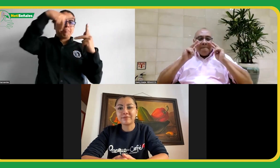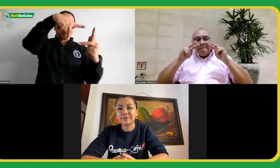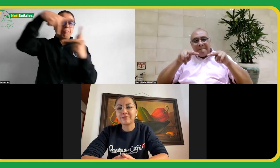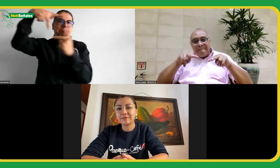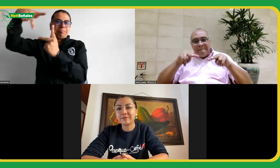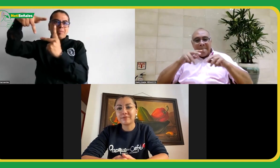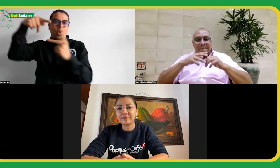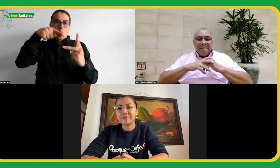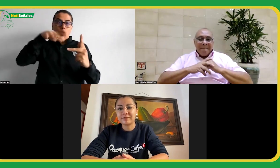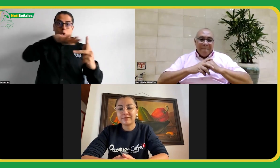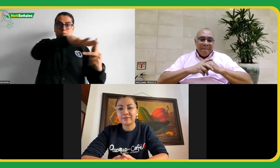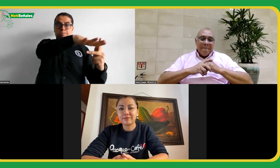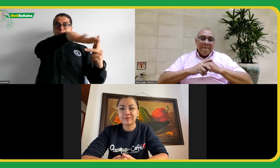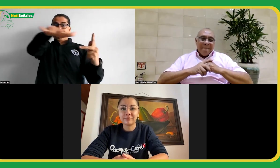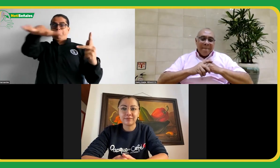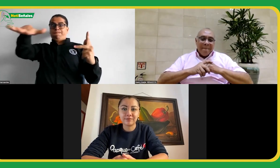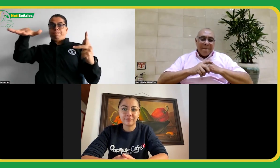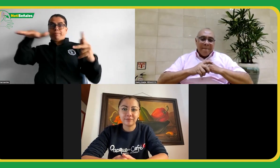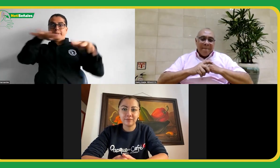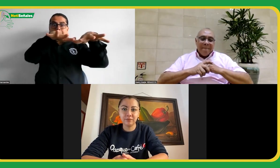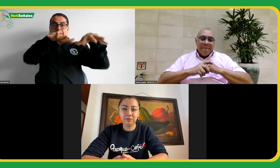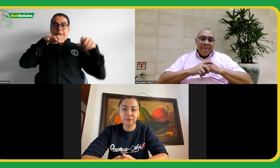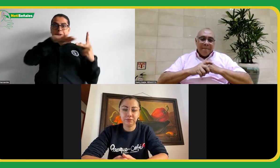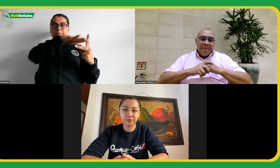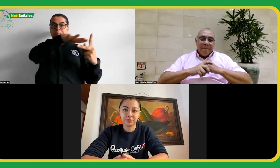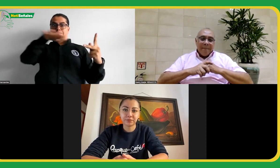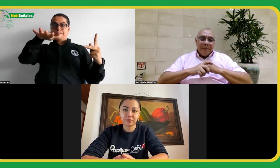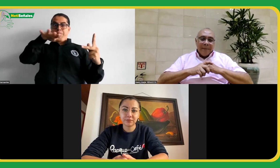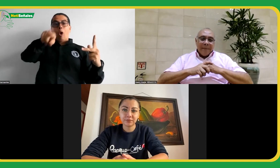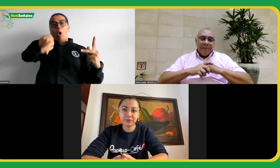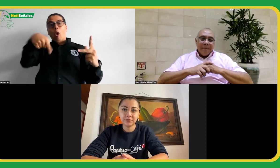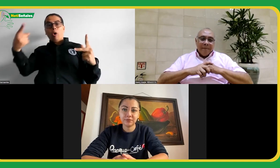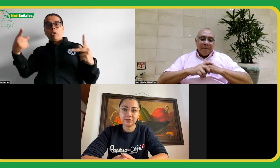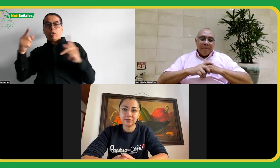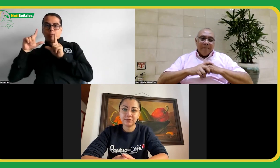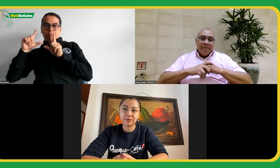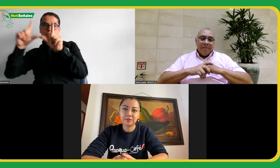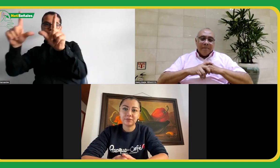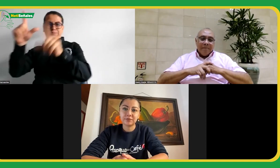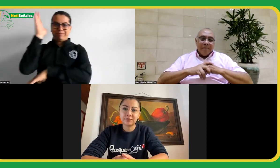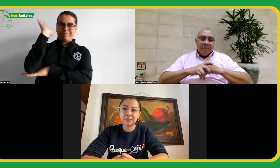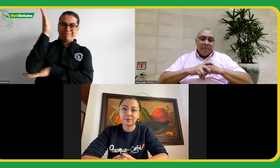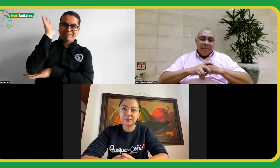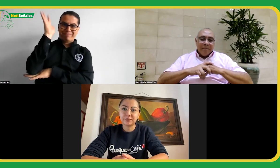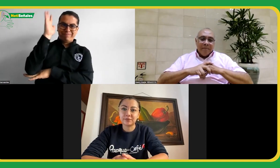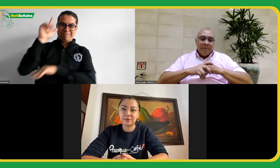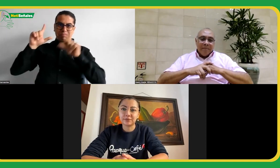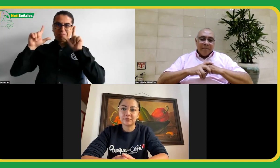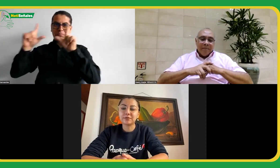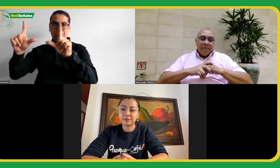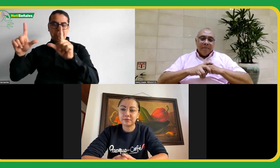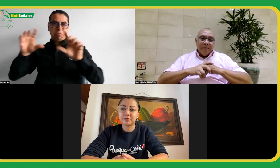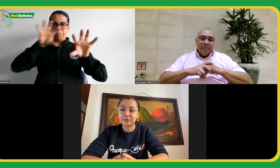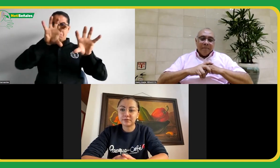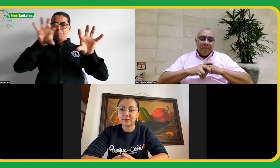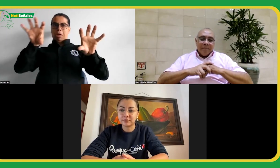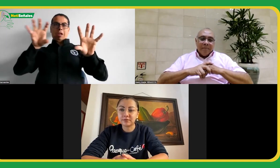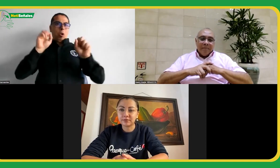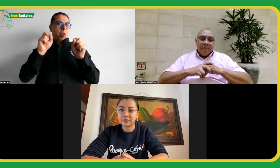comparando la experiencia presencial dentro de la asamblea, ya que ellos podían moverse o mirar para algún otro